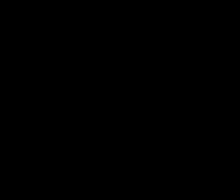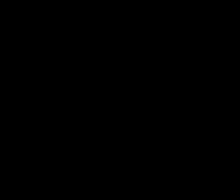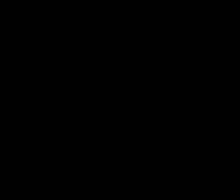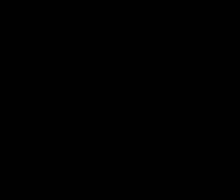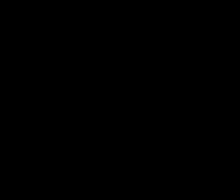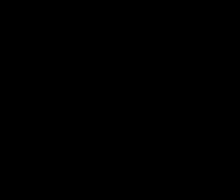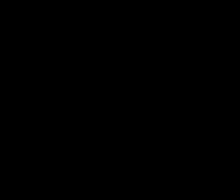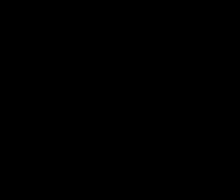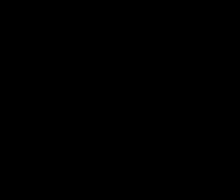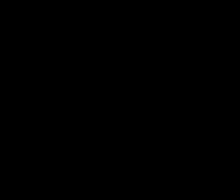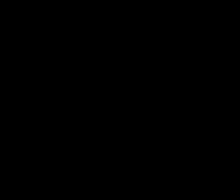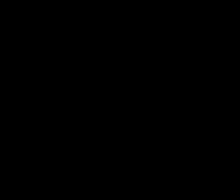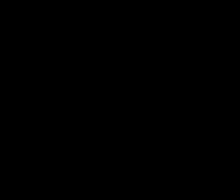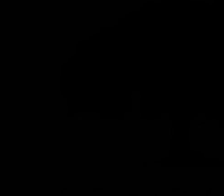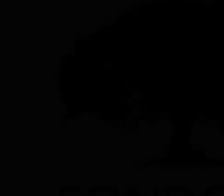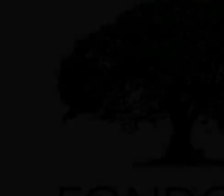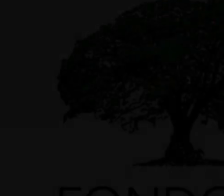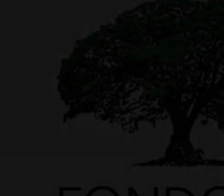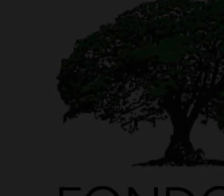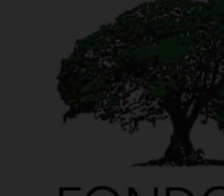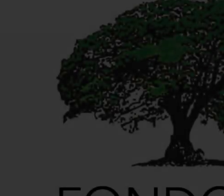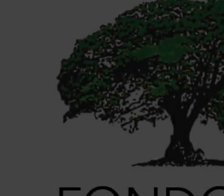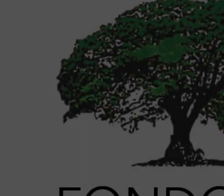Gracias por ver el